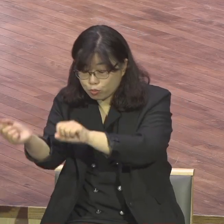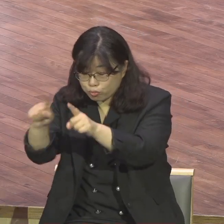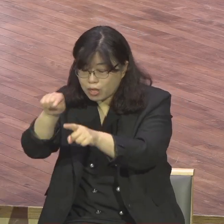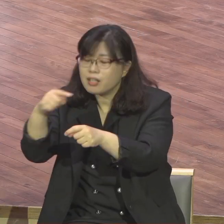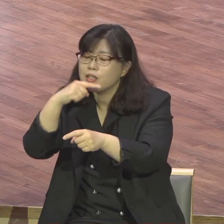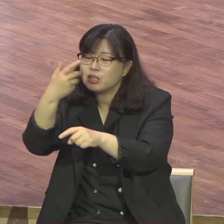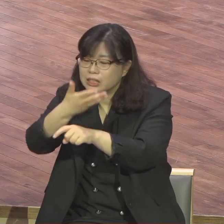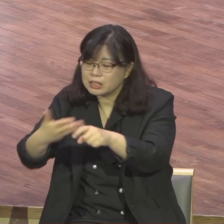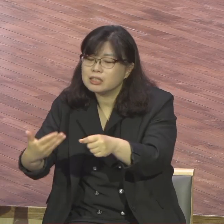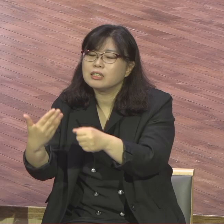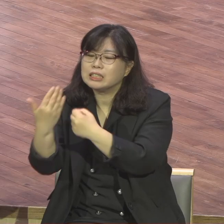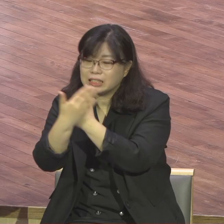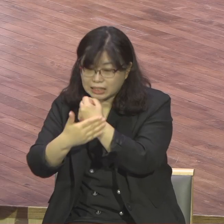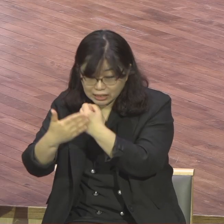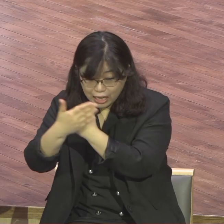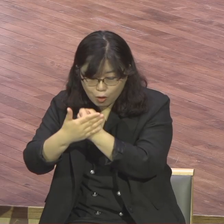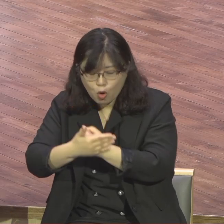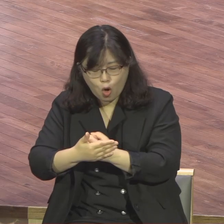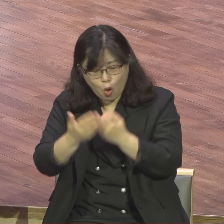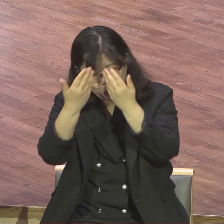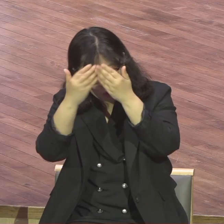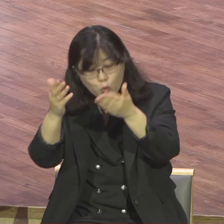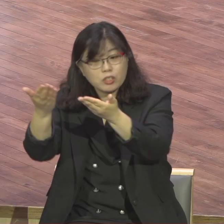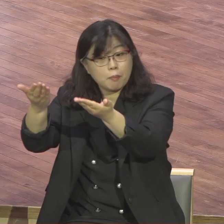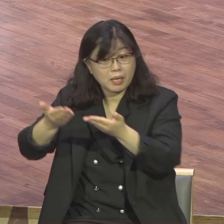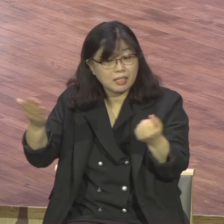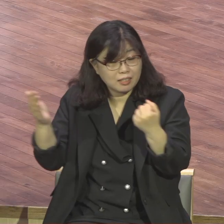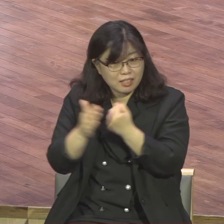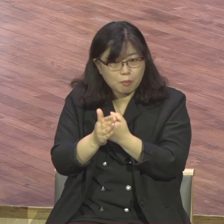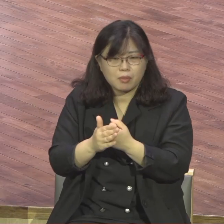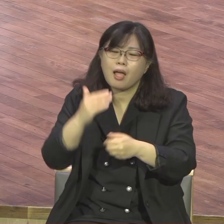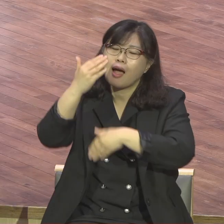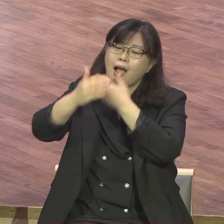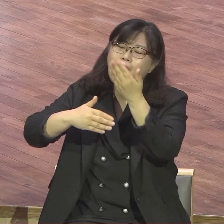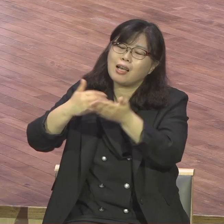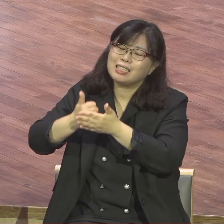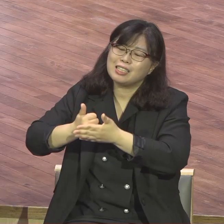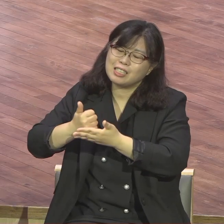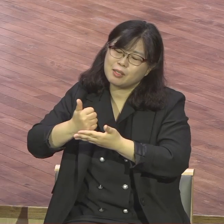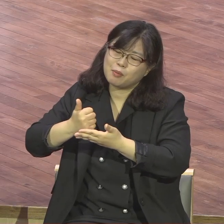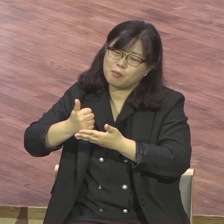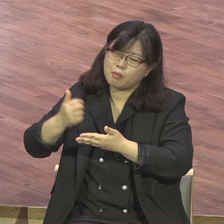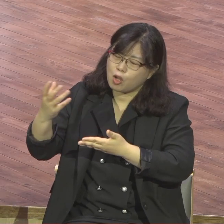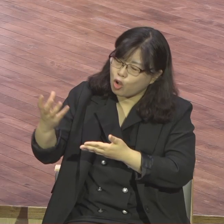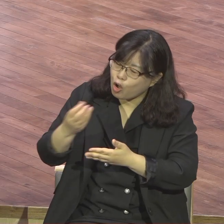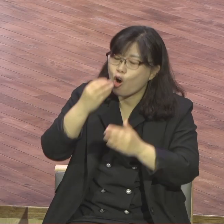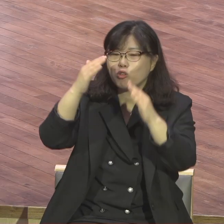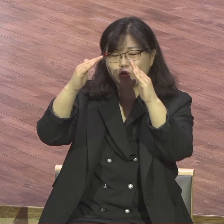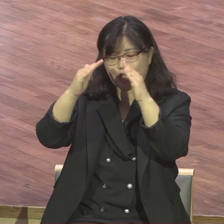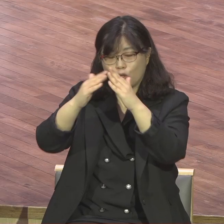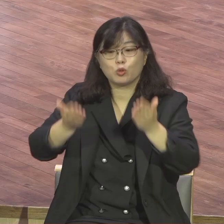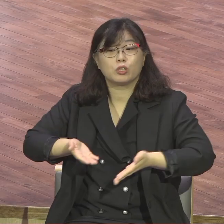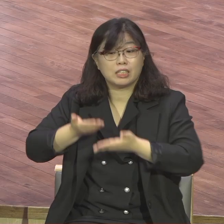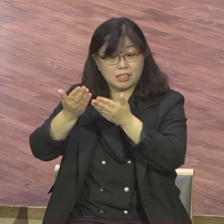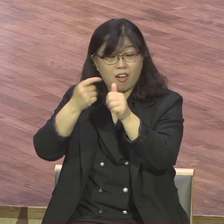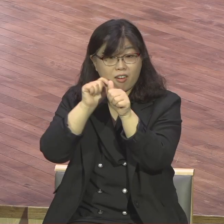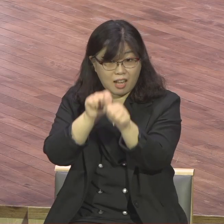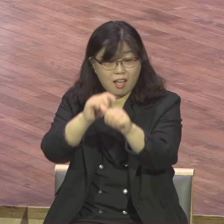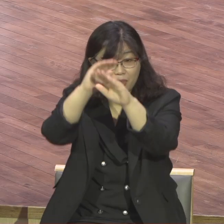이걸 강조하고 있어요 또 우리는 값없이 구원 받았지만은 그 구원은